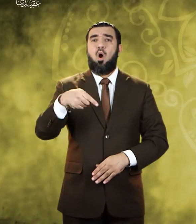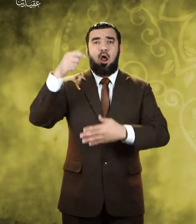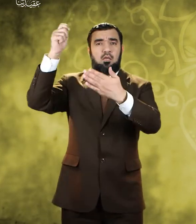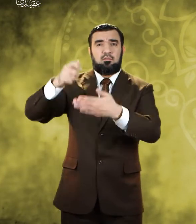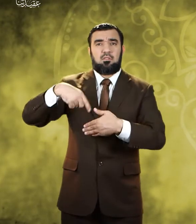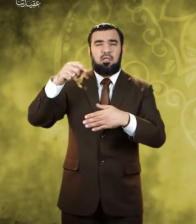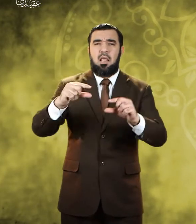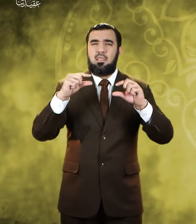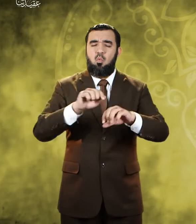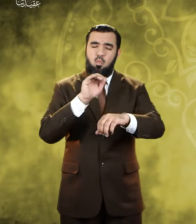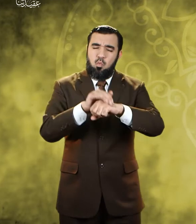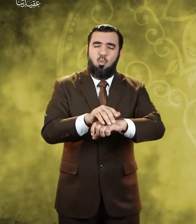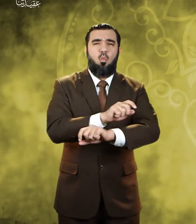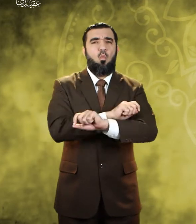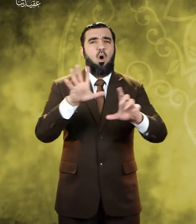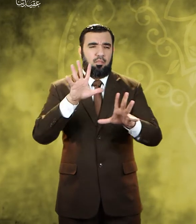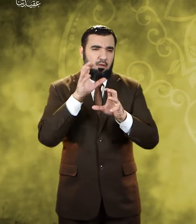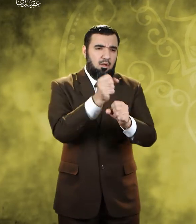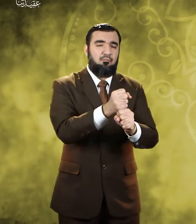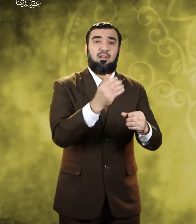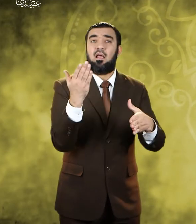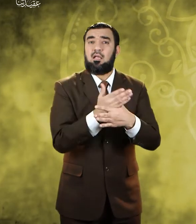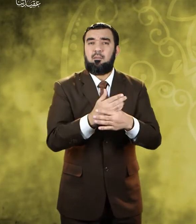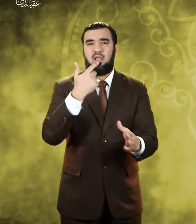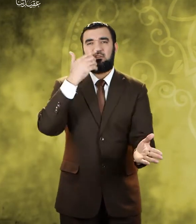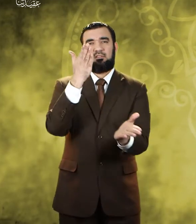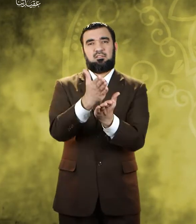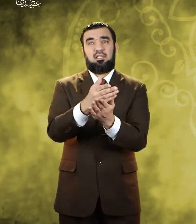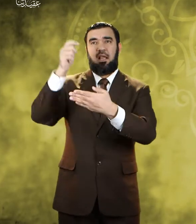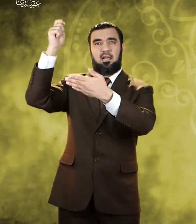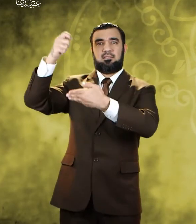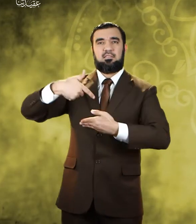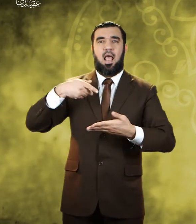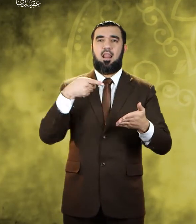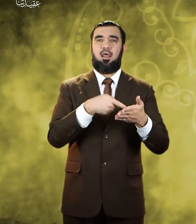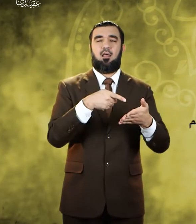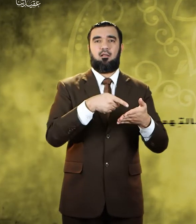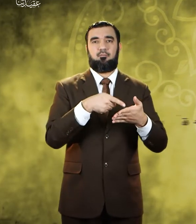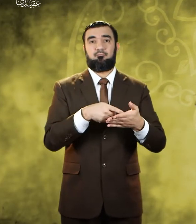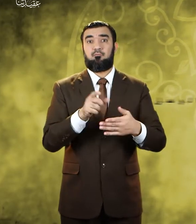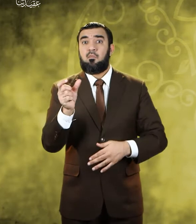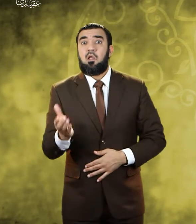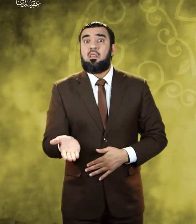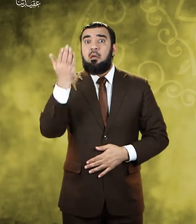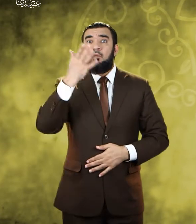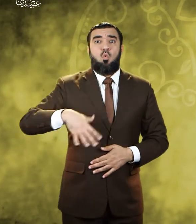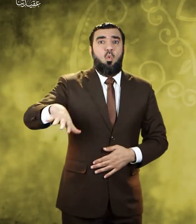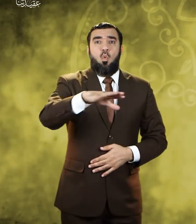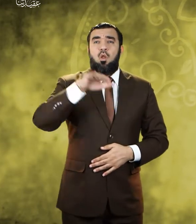بالأدلة والبراهين التي تؤكد صدق رسالتهم وأنهم بالفعل